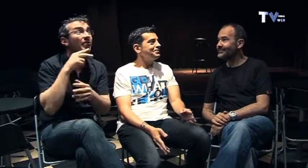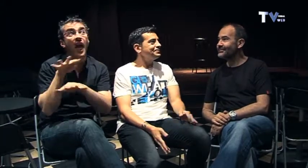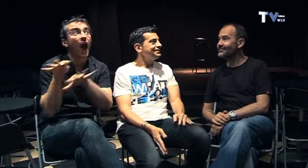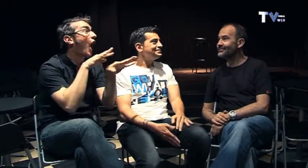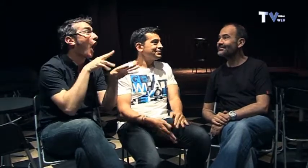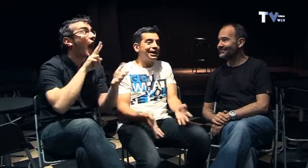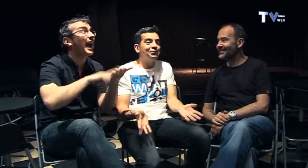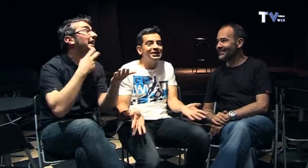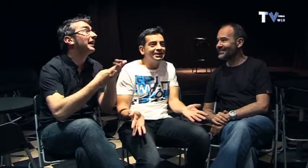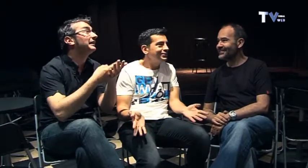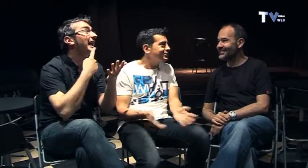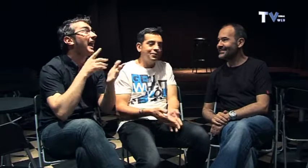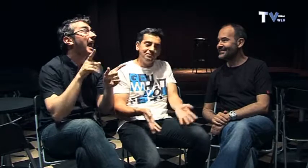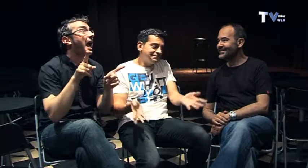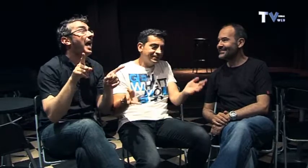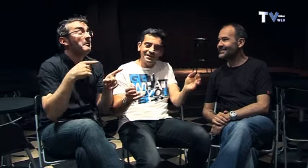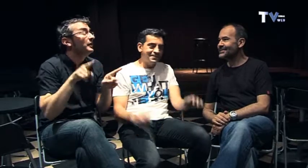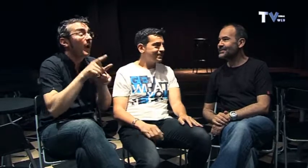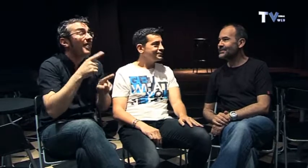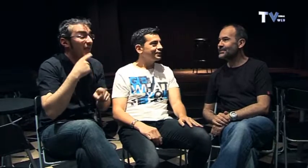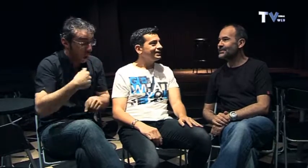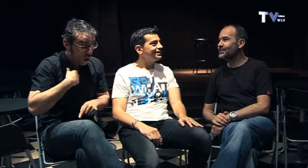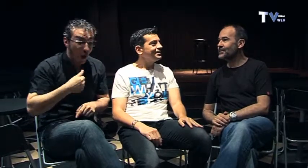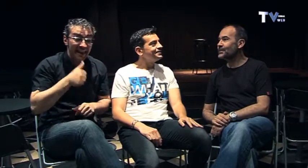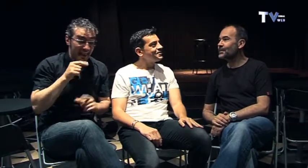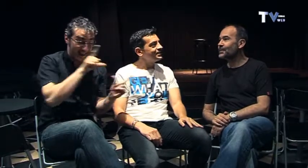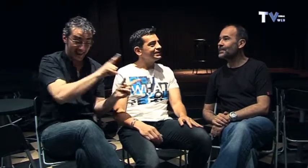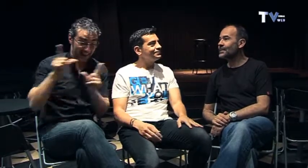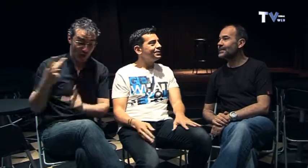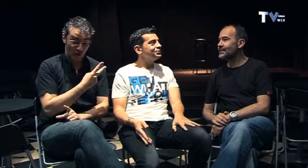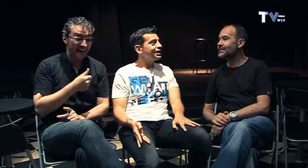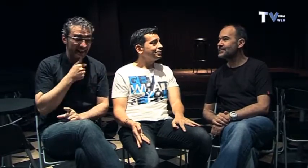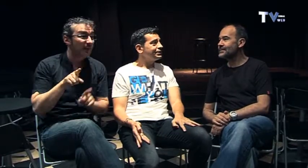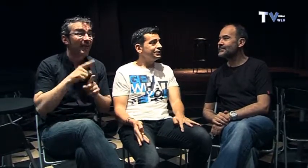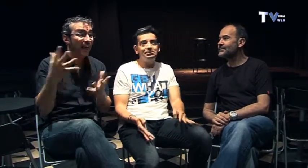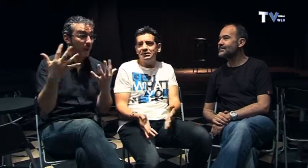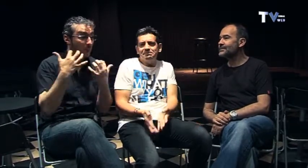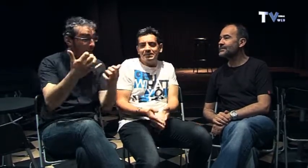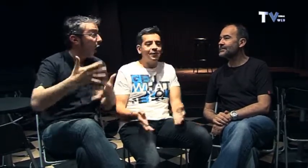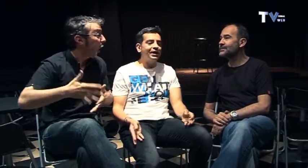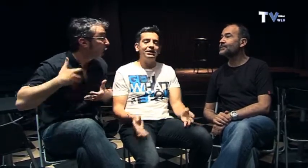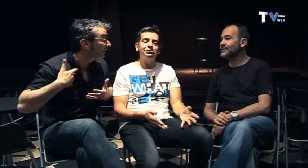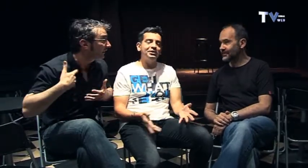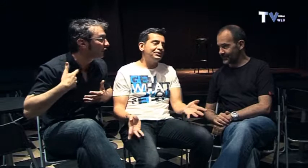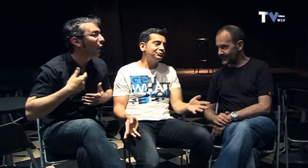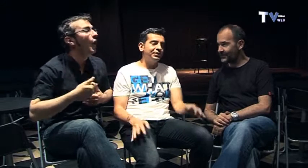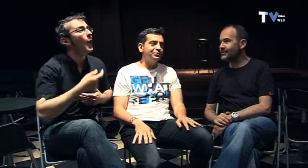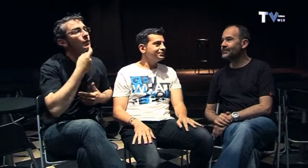pero sale contento yo me parece genial mientras el público sale contento me da igual a quien le guste más uno que otro